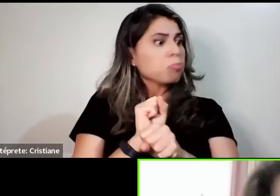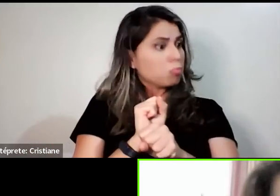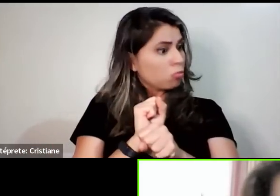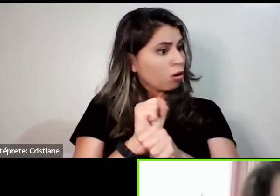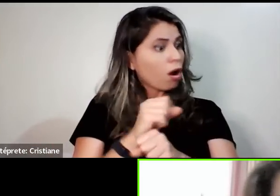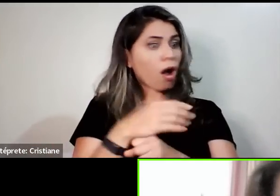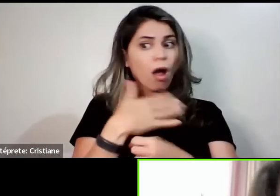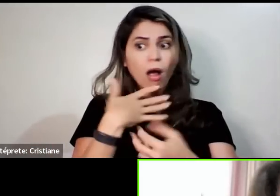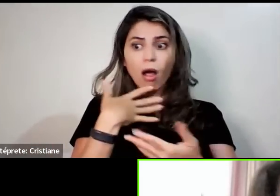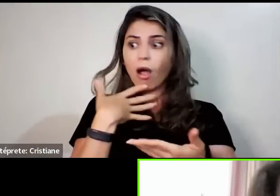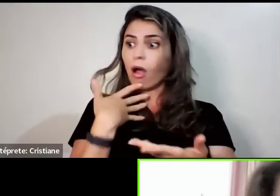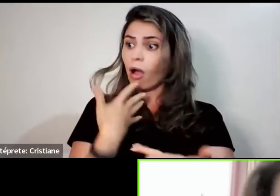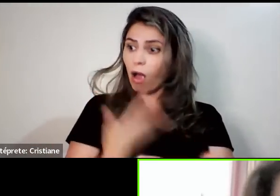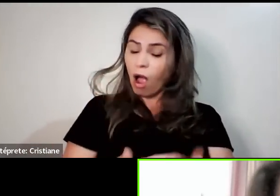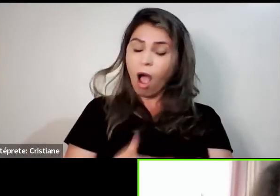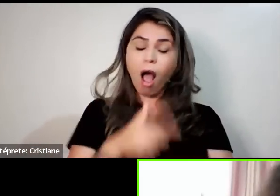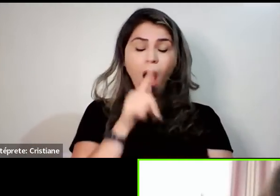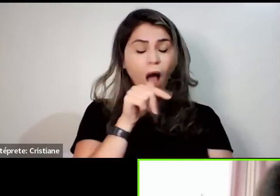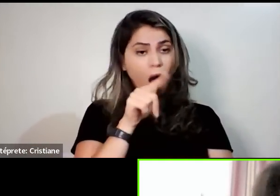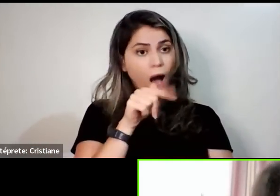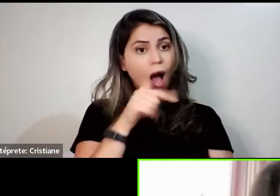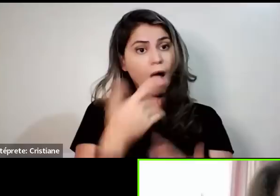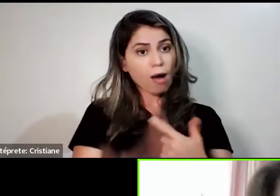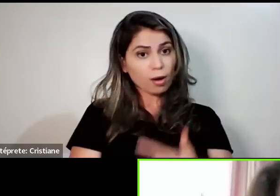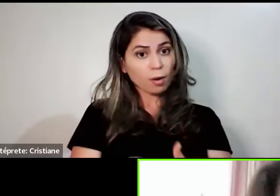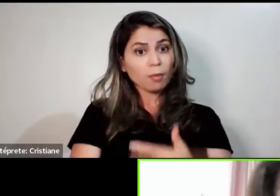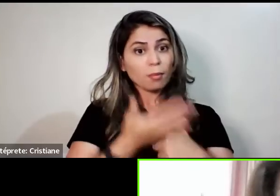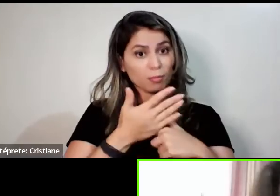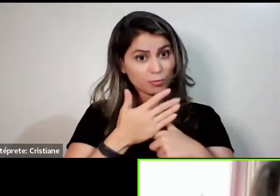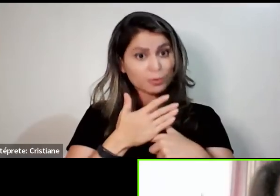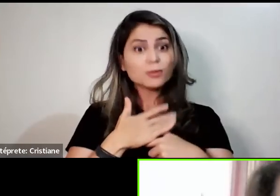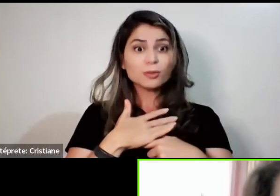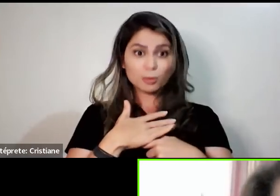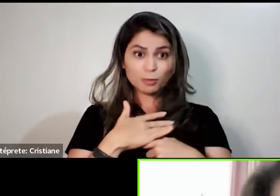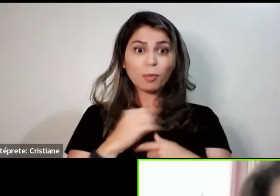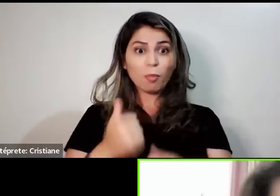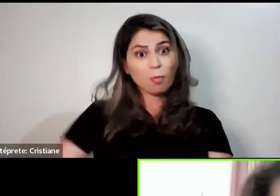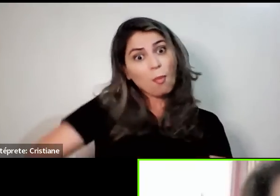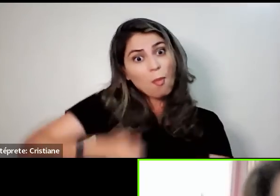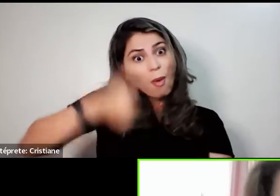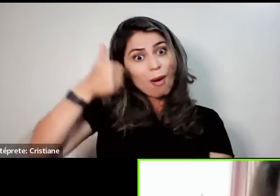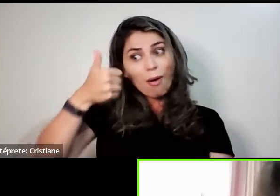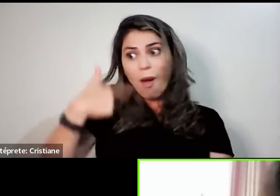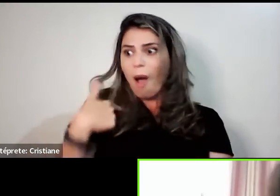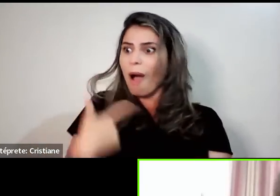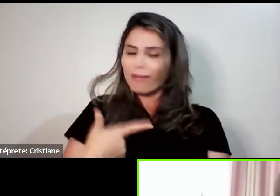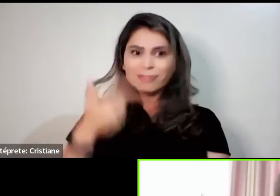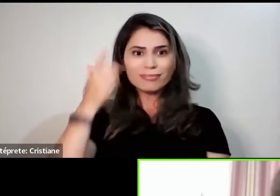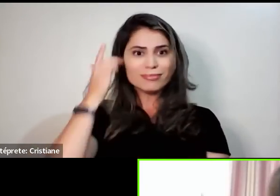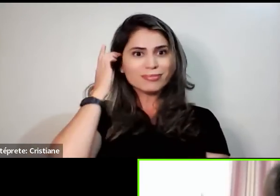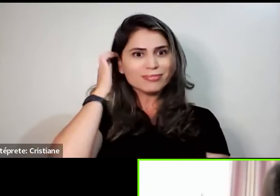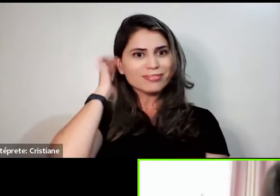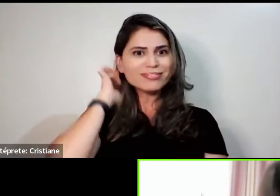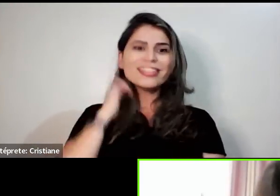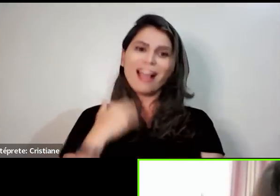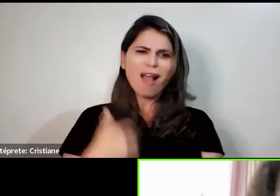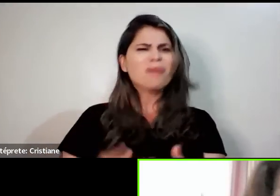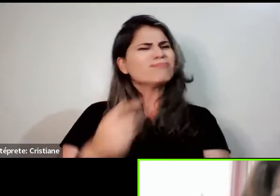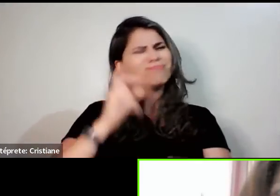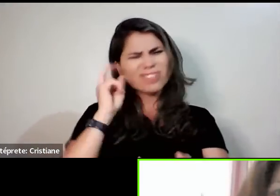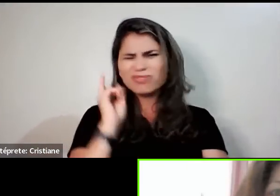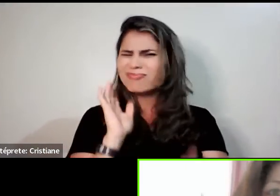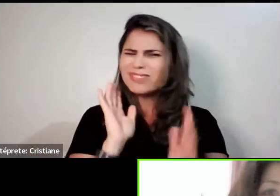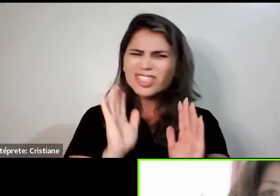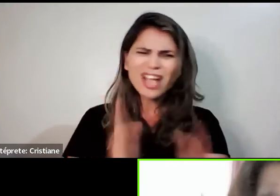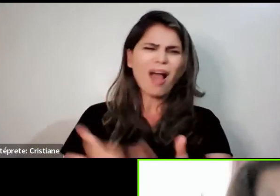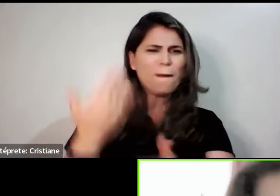projeto me fez muito... Me trouxe muitos benefícios, mais até do que eu pensava. Porque eu já tinha recorrido a várias